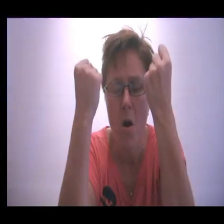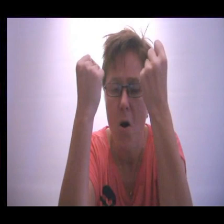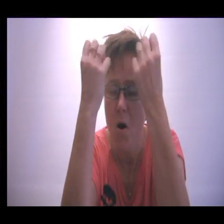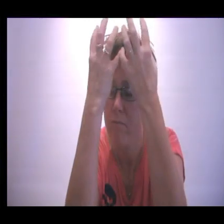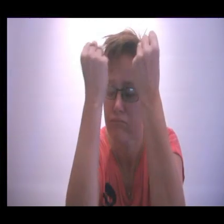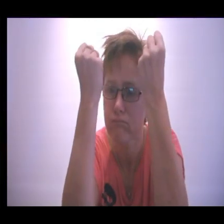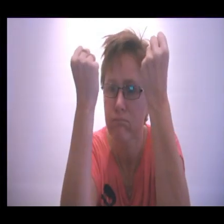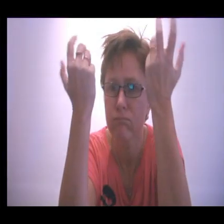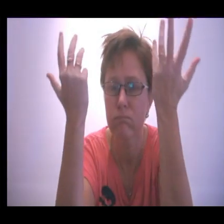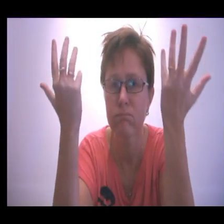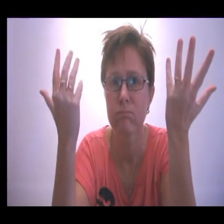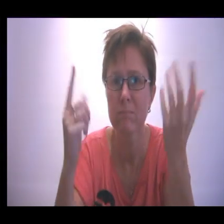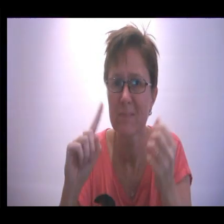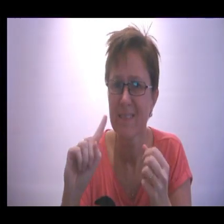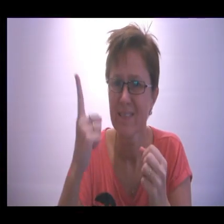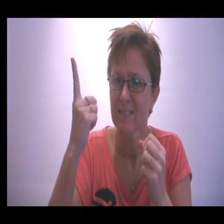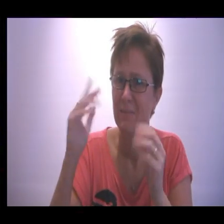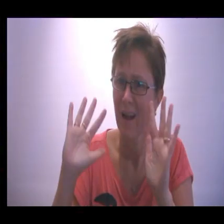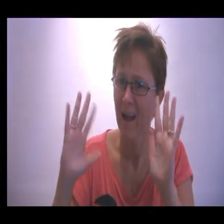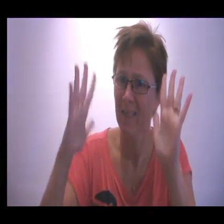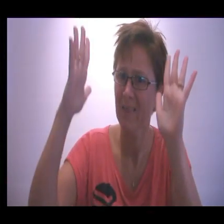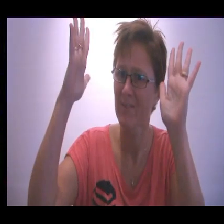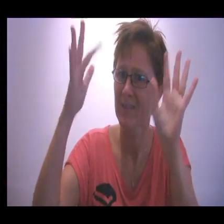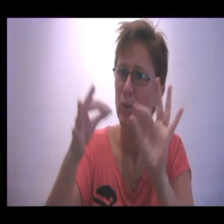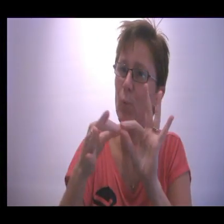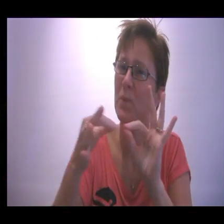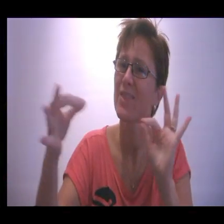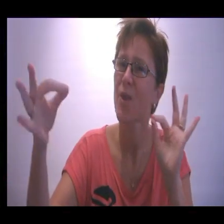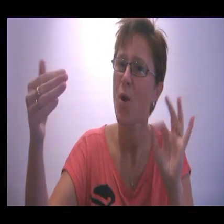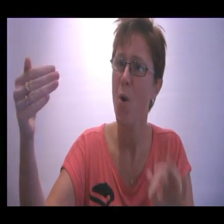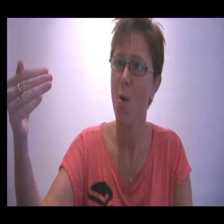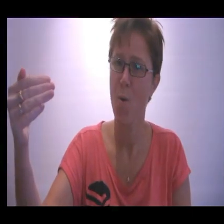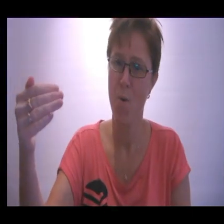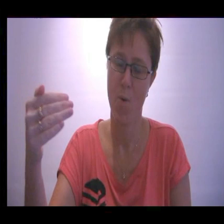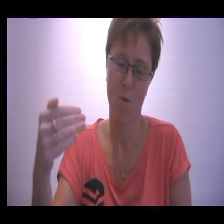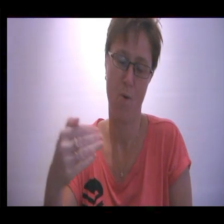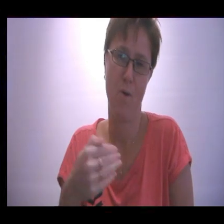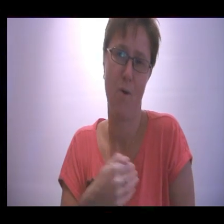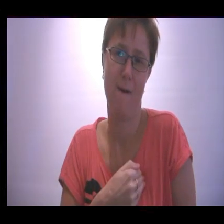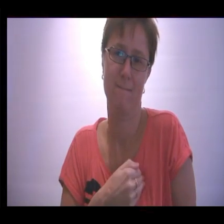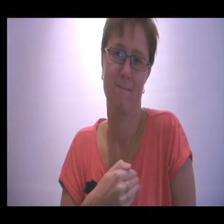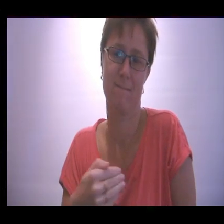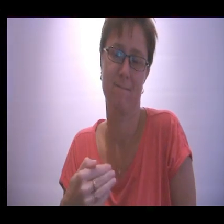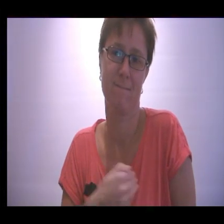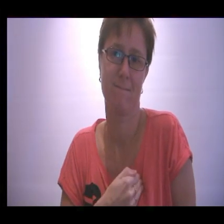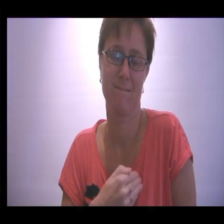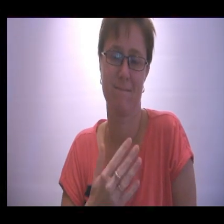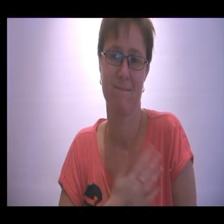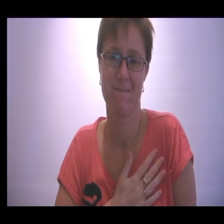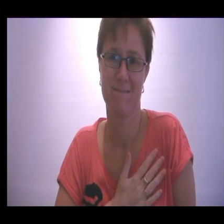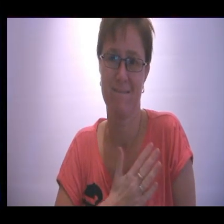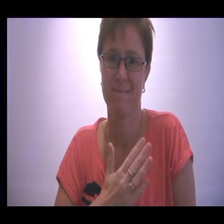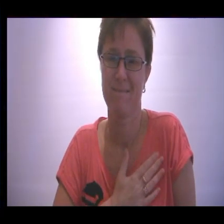Voor het eerst in heel mijn leven Ben ik door jullie doorgeraakt